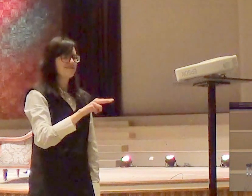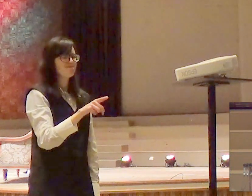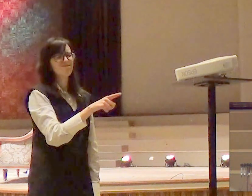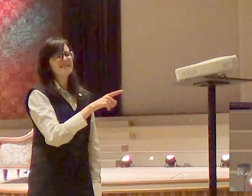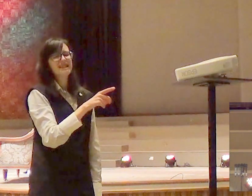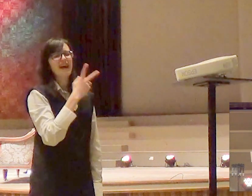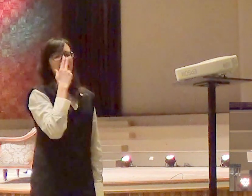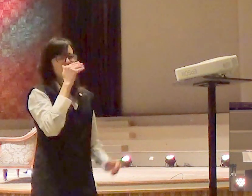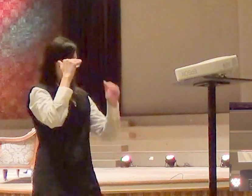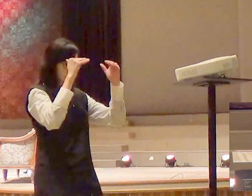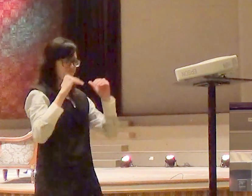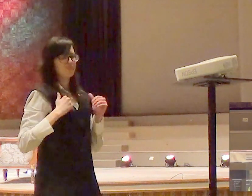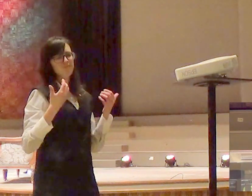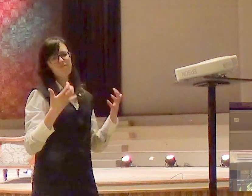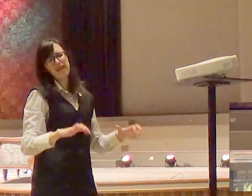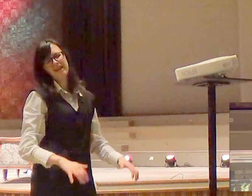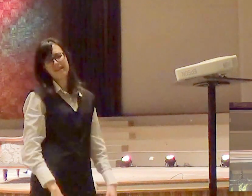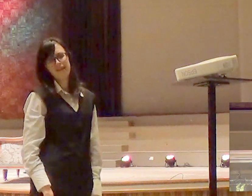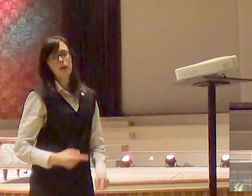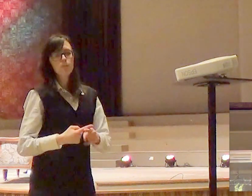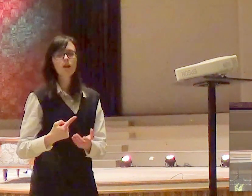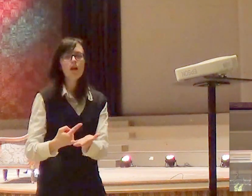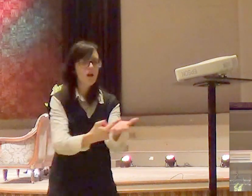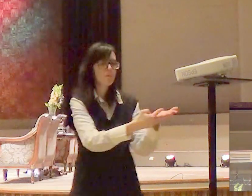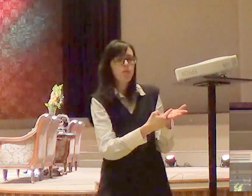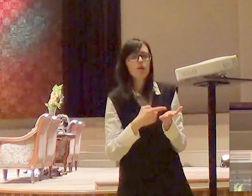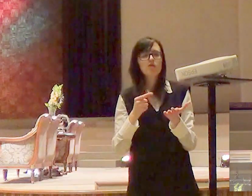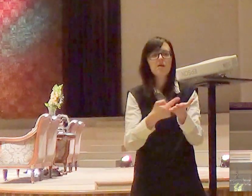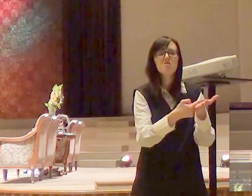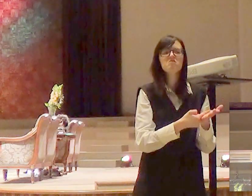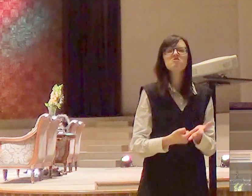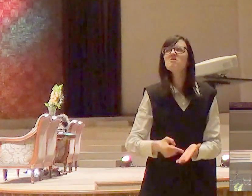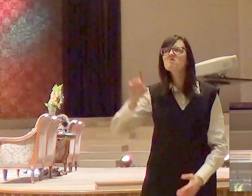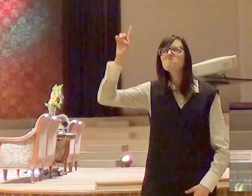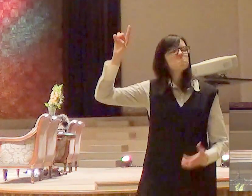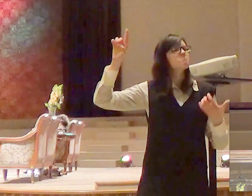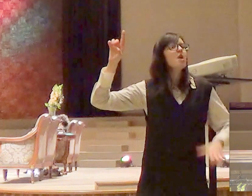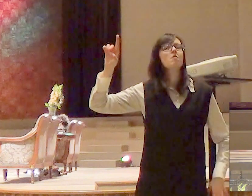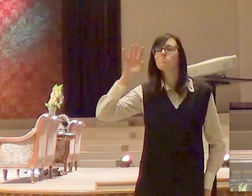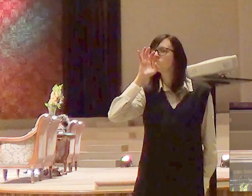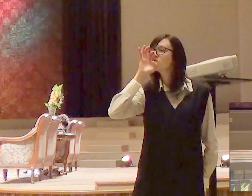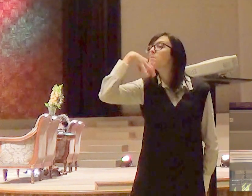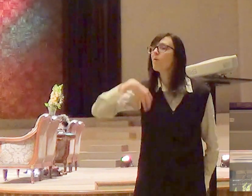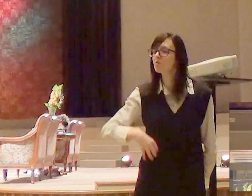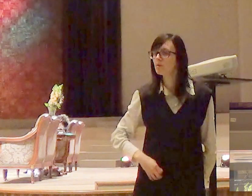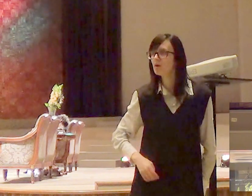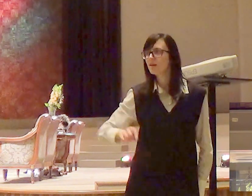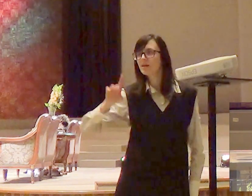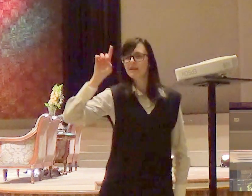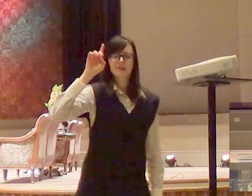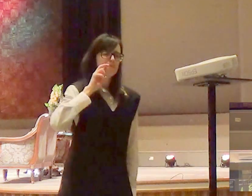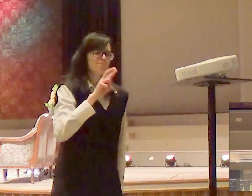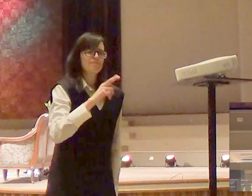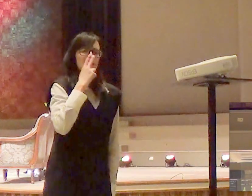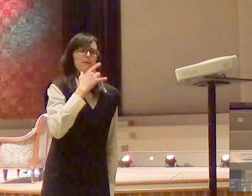porque eles tinham um pacto entre eles eles não iam mudar de ideia mas Deus estava com pena das mulheres